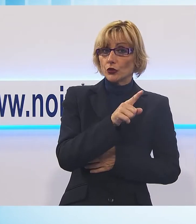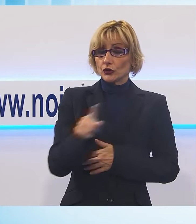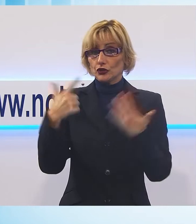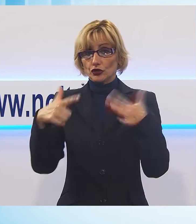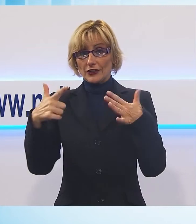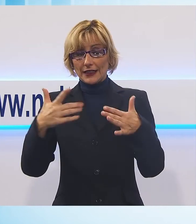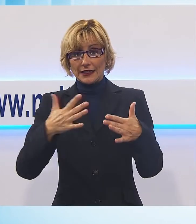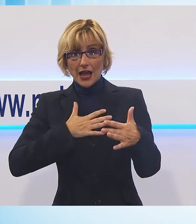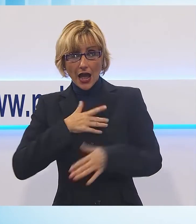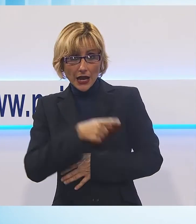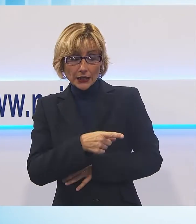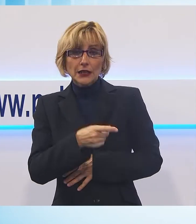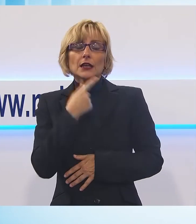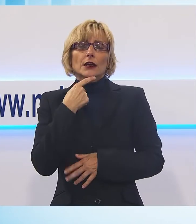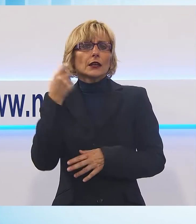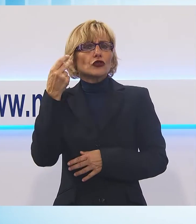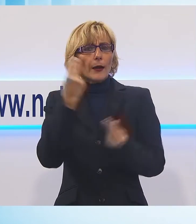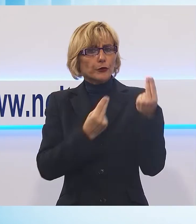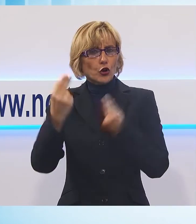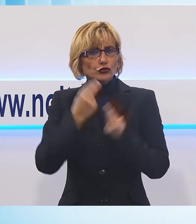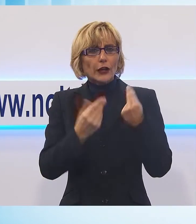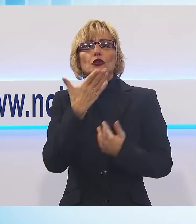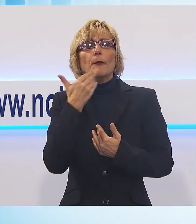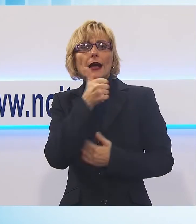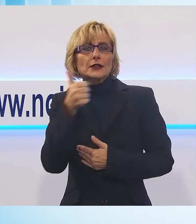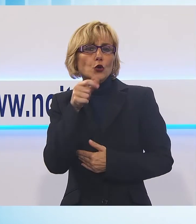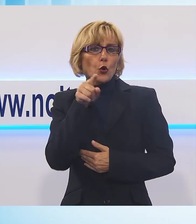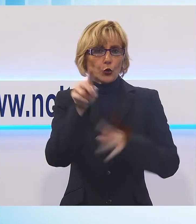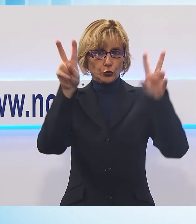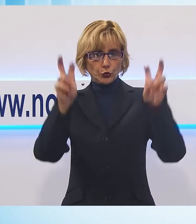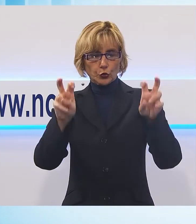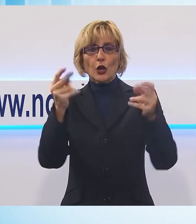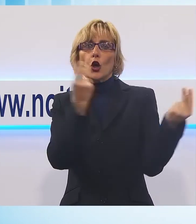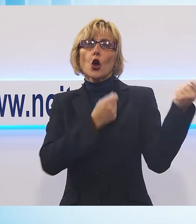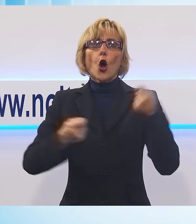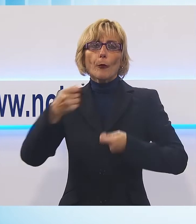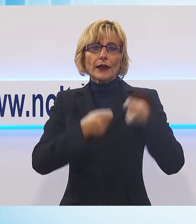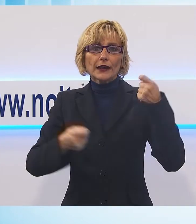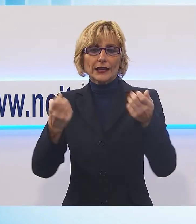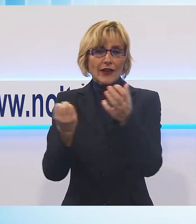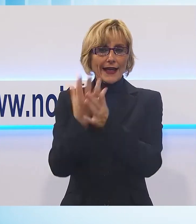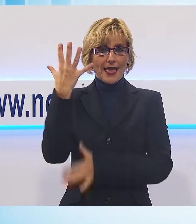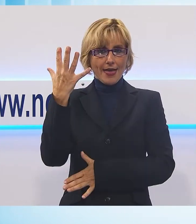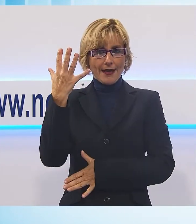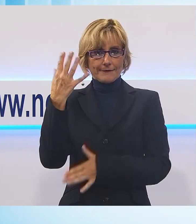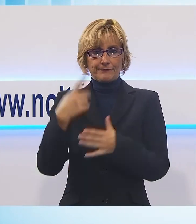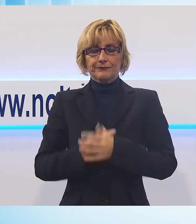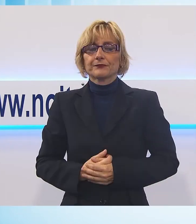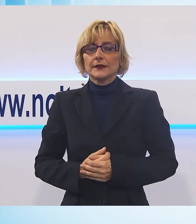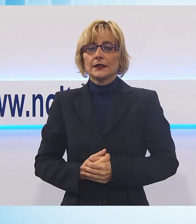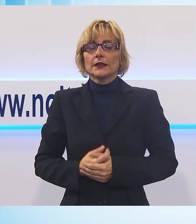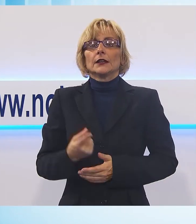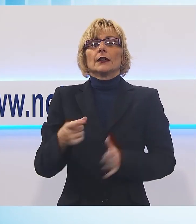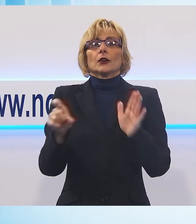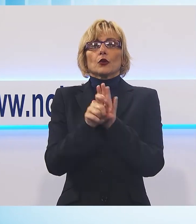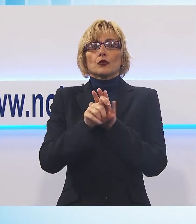progetto Manchi Solo Tu lanciato dalla cooperativa sociale Crea Abbiamo dei progetti per il comune di Viareggio che prevedono